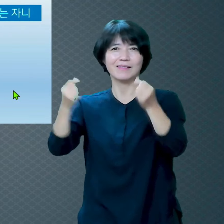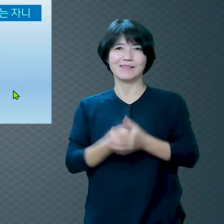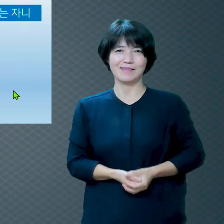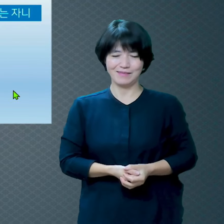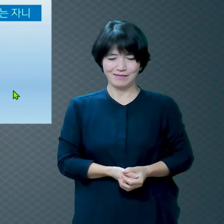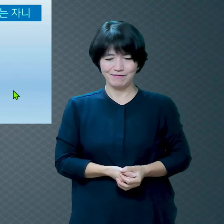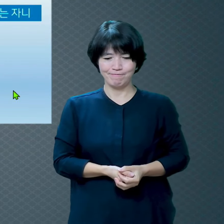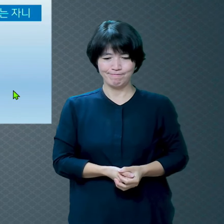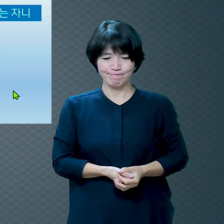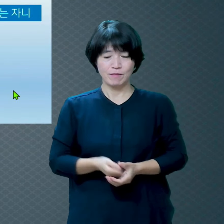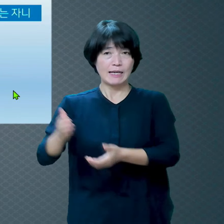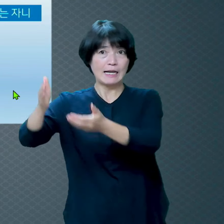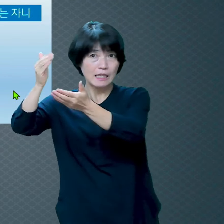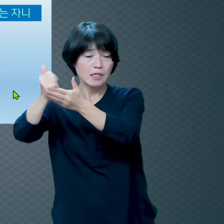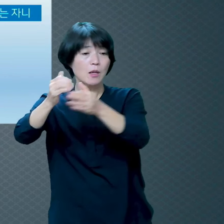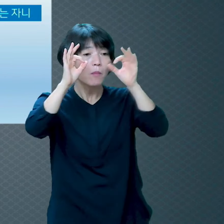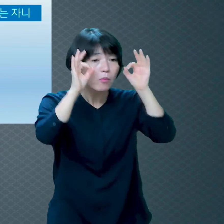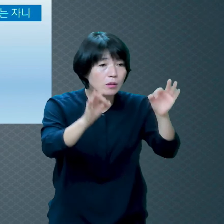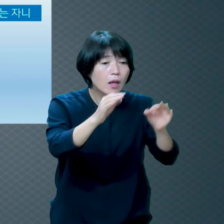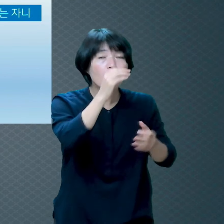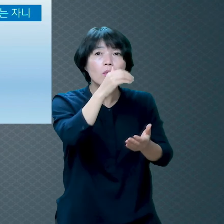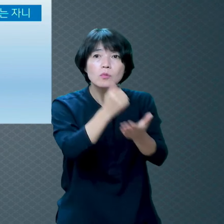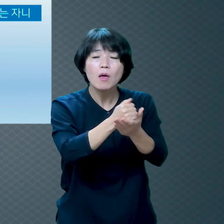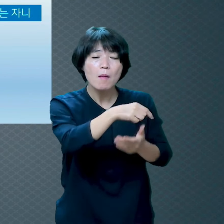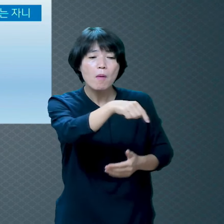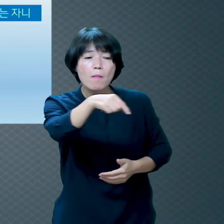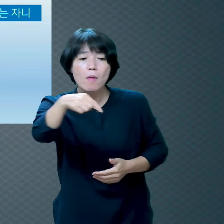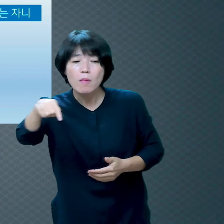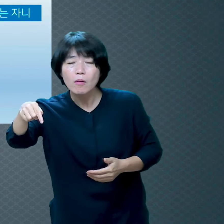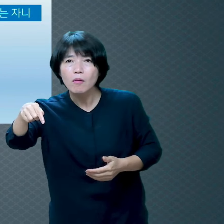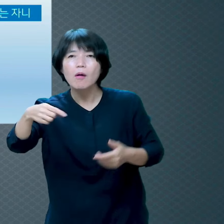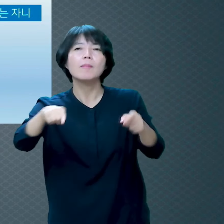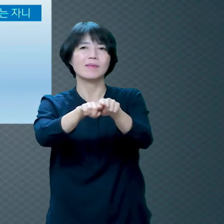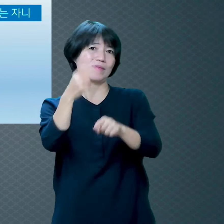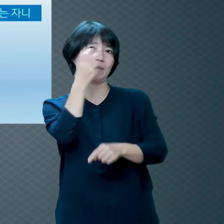하나님이 보시는 몇 가지 죄들을 좀 생각해 볼게요